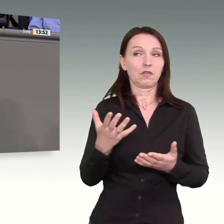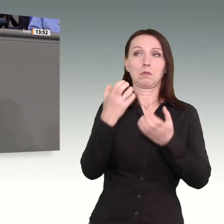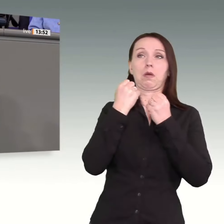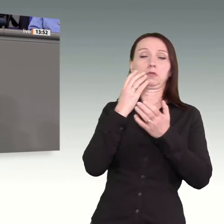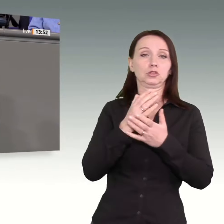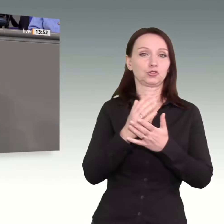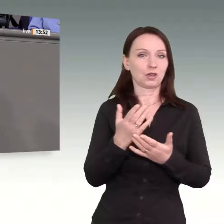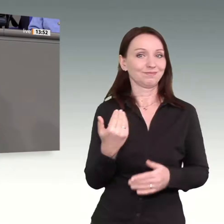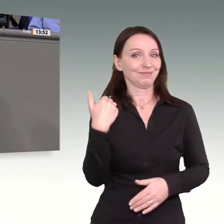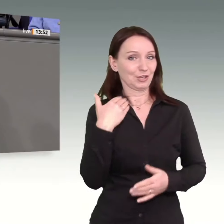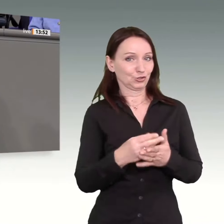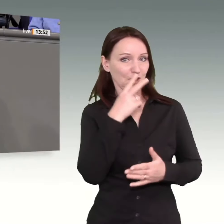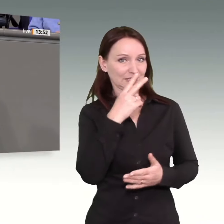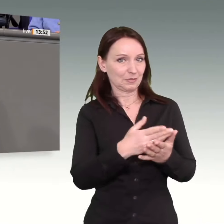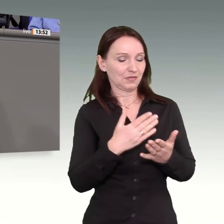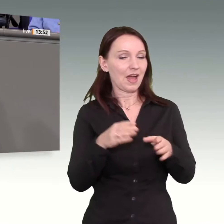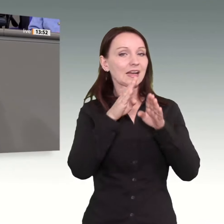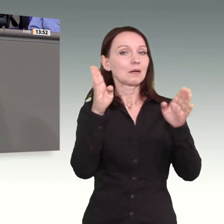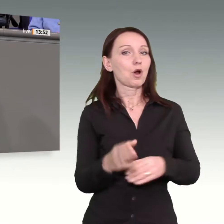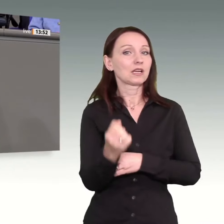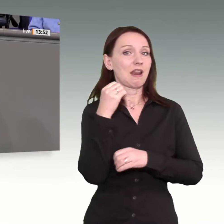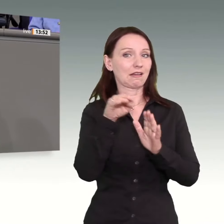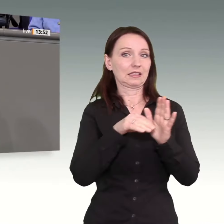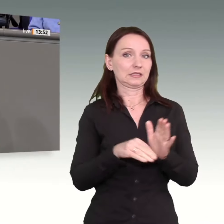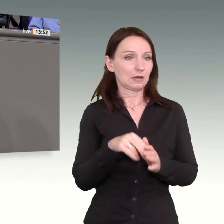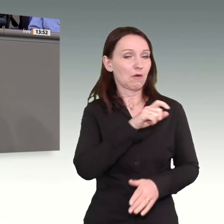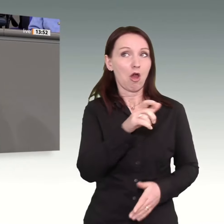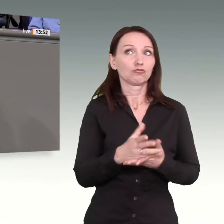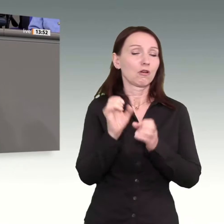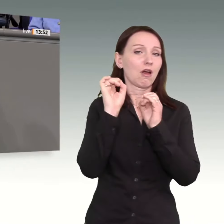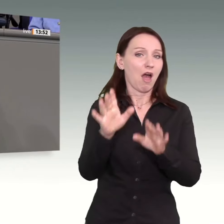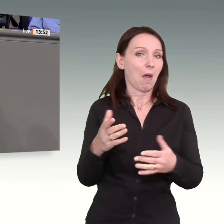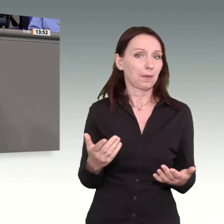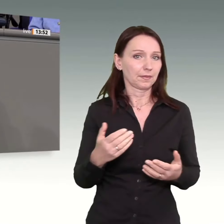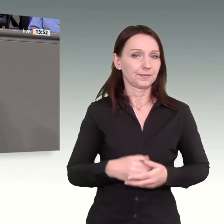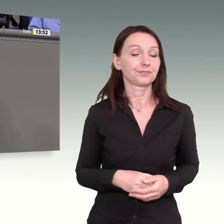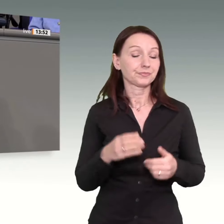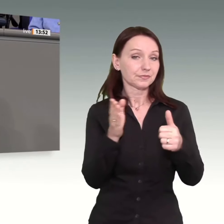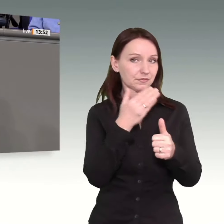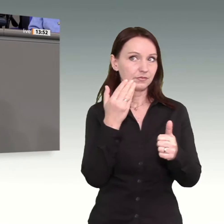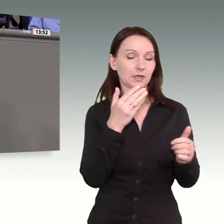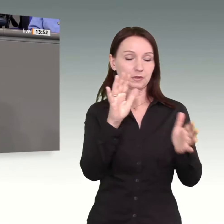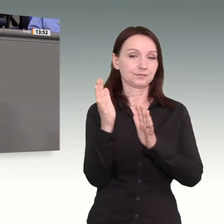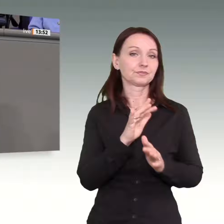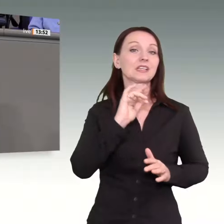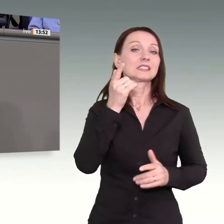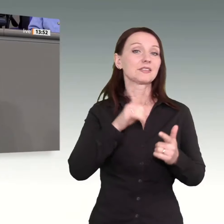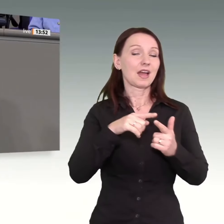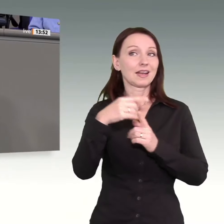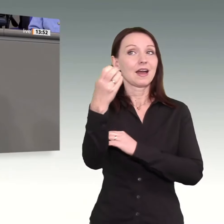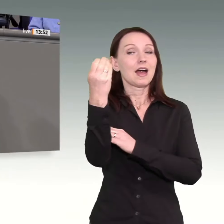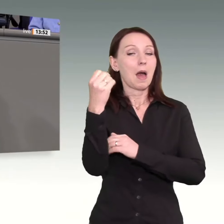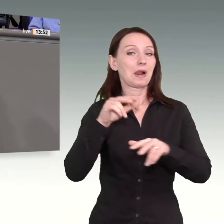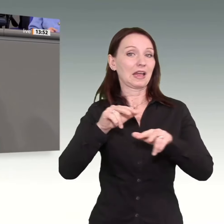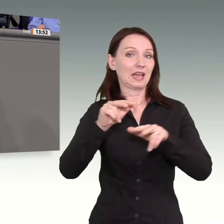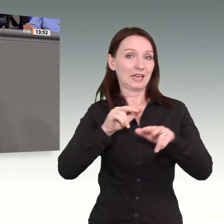zuletzt anschaulich bewiesen. Zweitens. Diese Ampelregierung hat großspurig gezielte Entlastungen